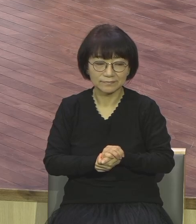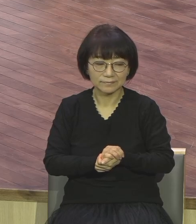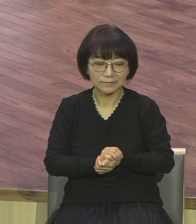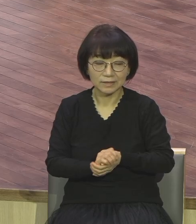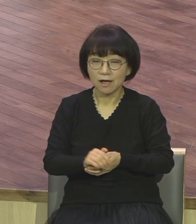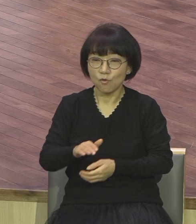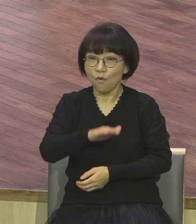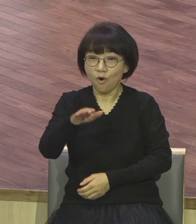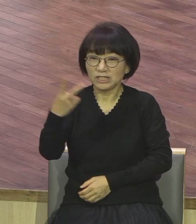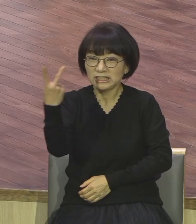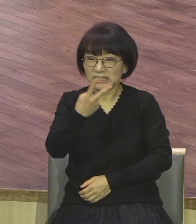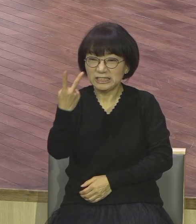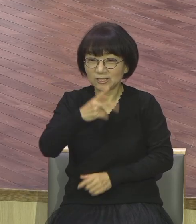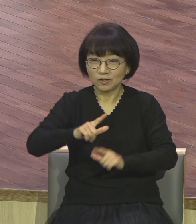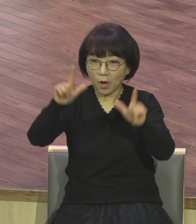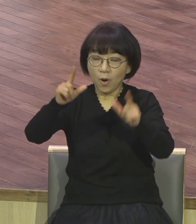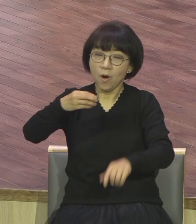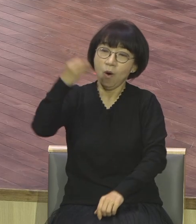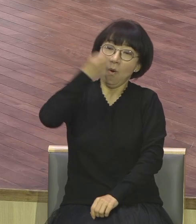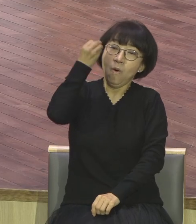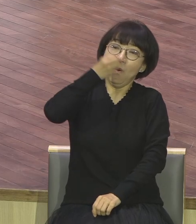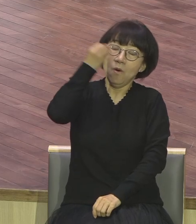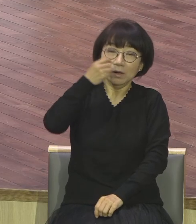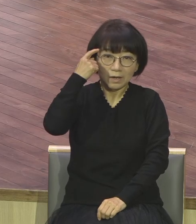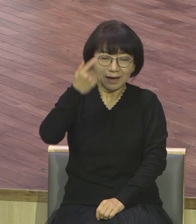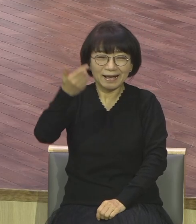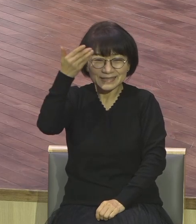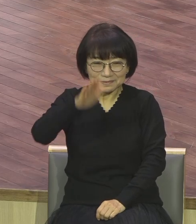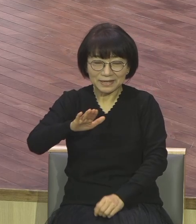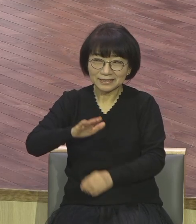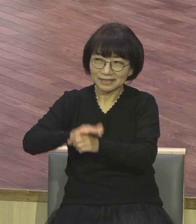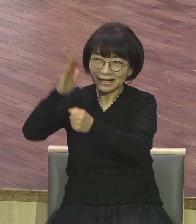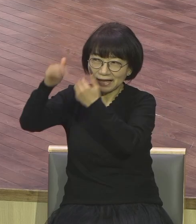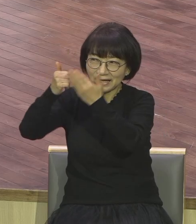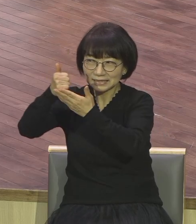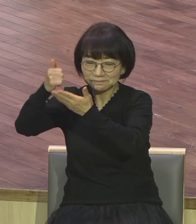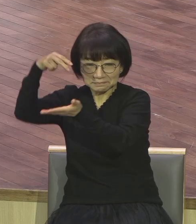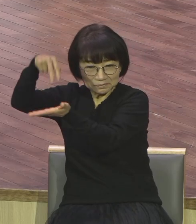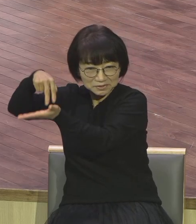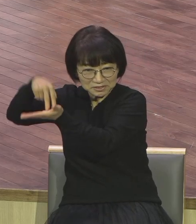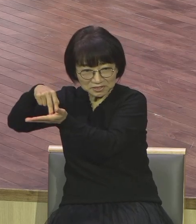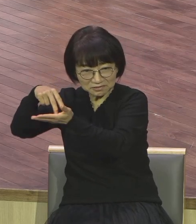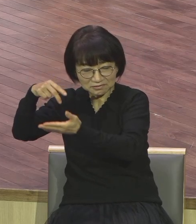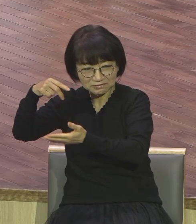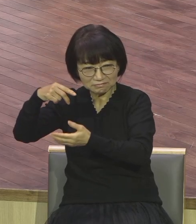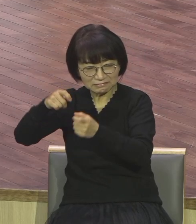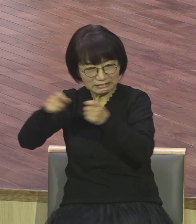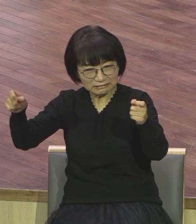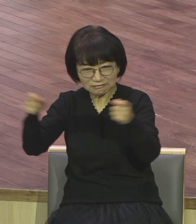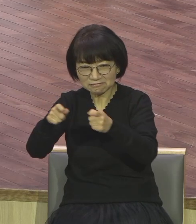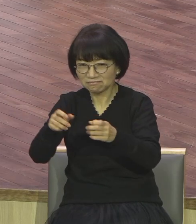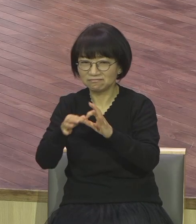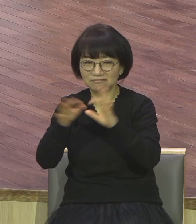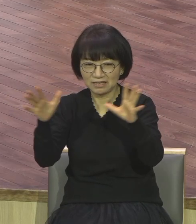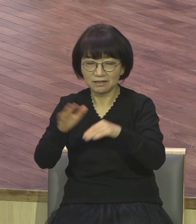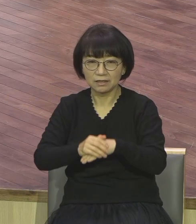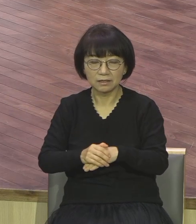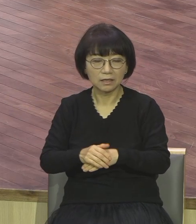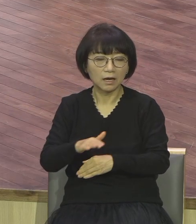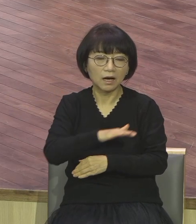우리는 무지 긴데 이천년 동안 우리 방황하는 방랑민족